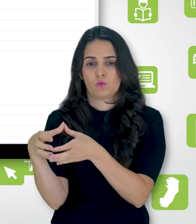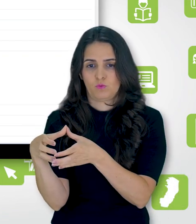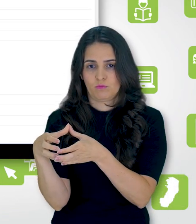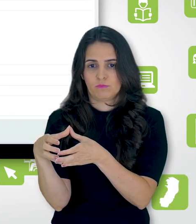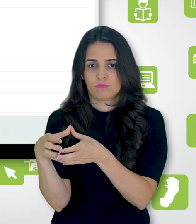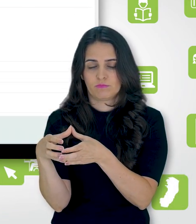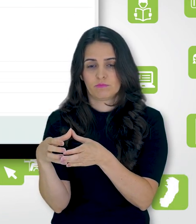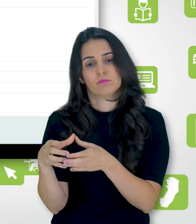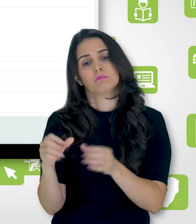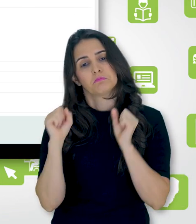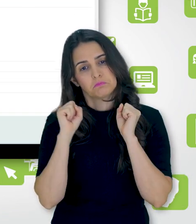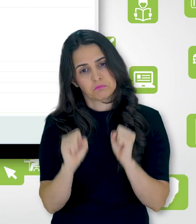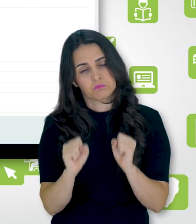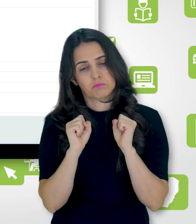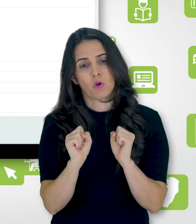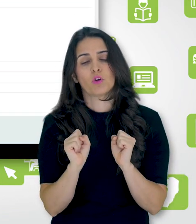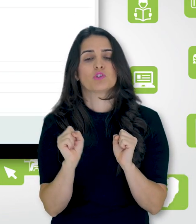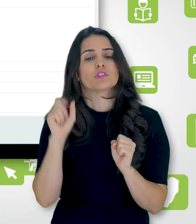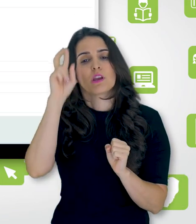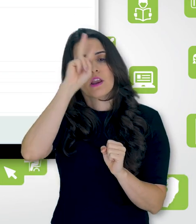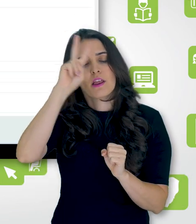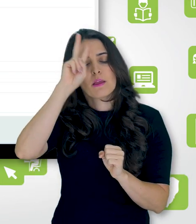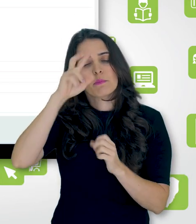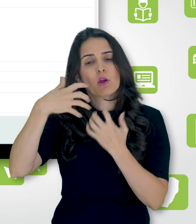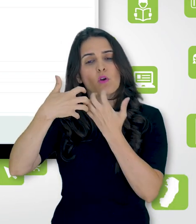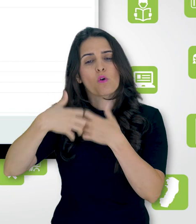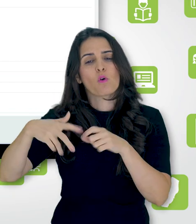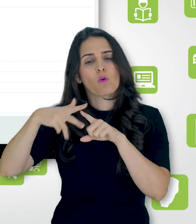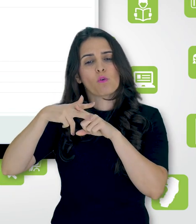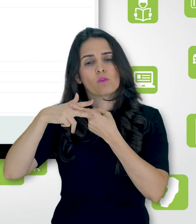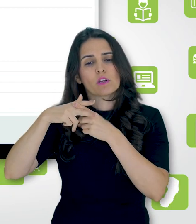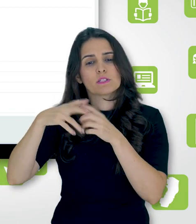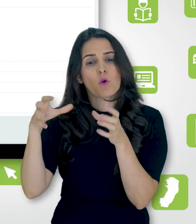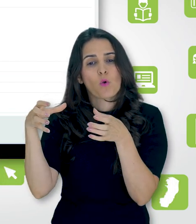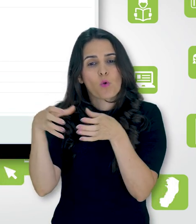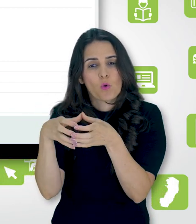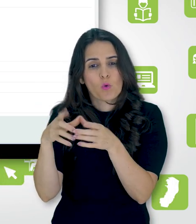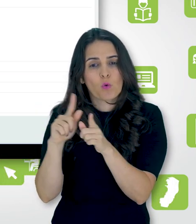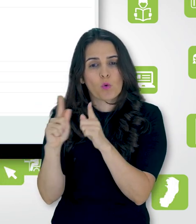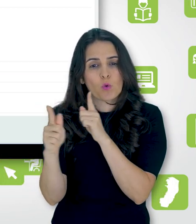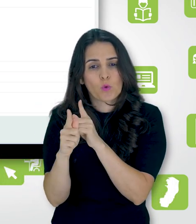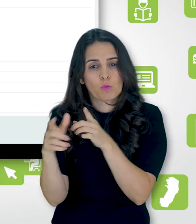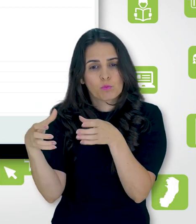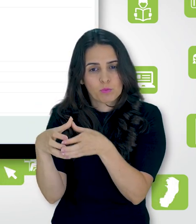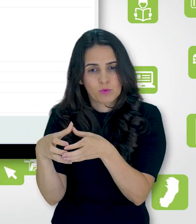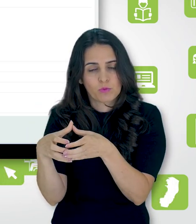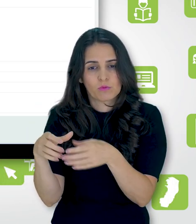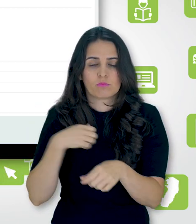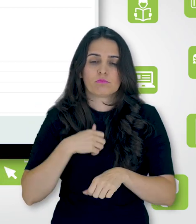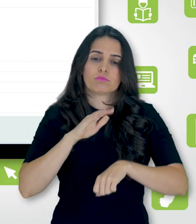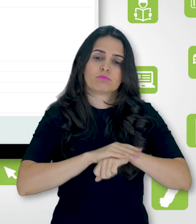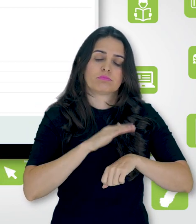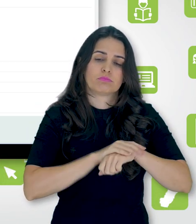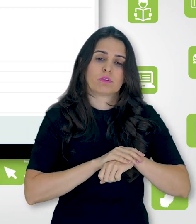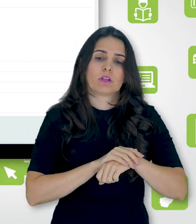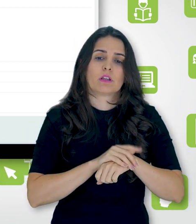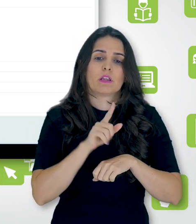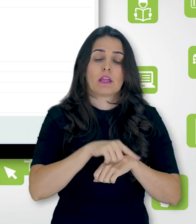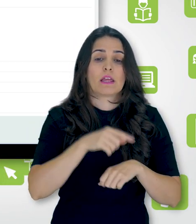Então, eu vou na configuração de grupo, lembrando que o Moodle trata como grupo o que nós tratamos no sistema acadêmico